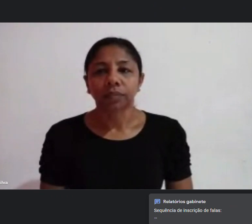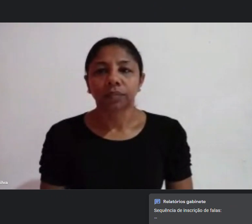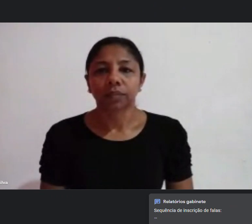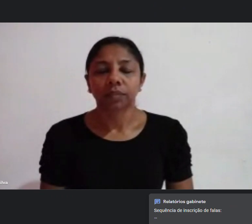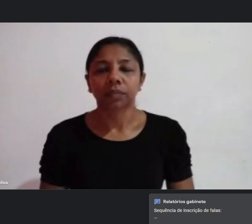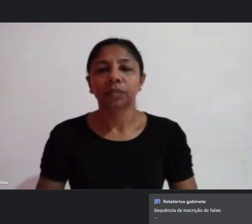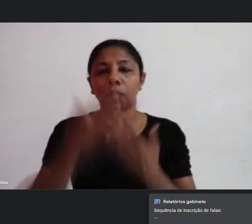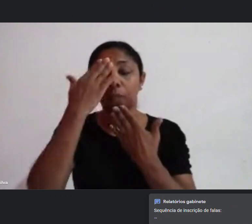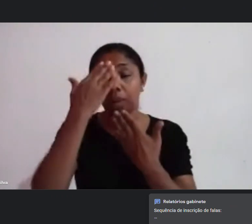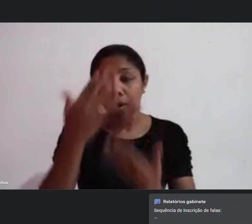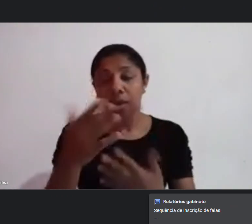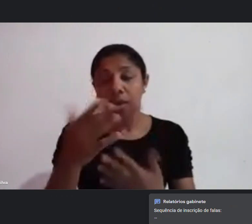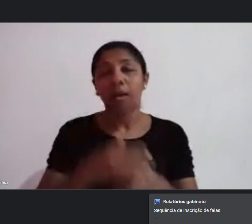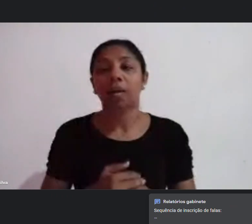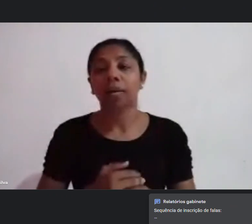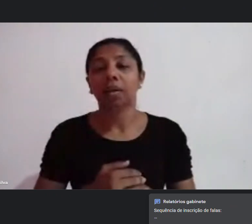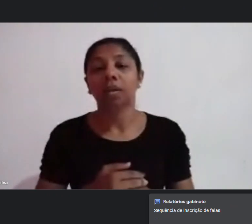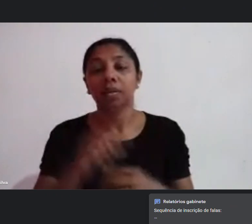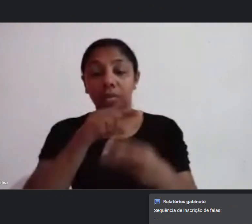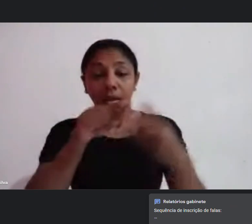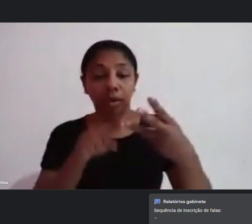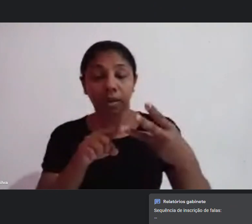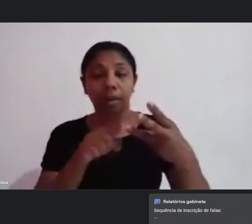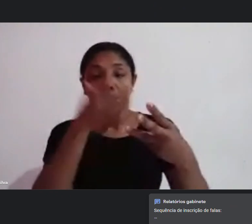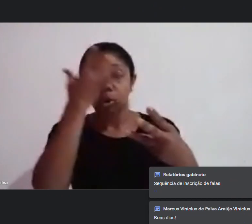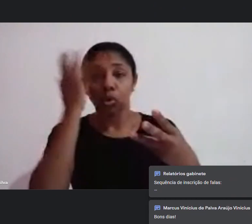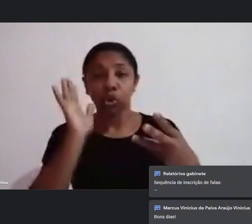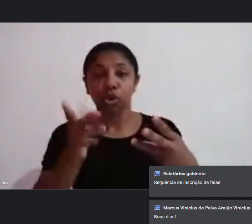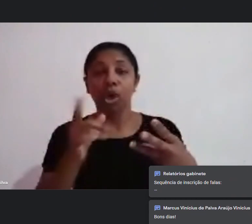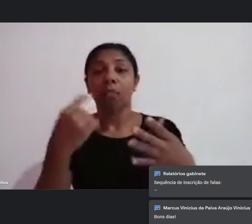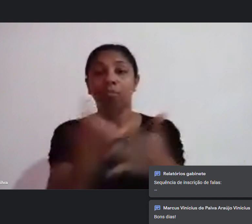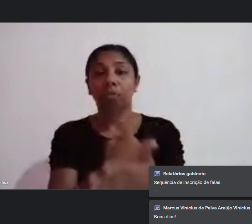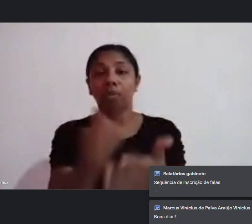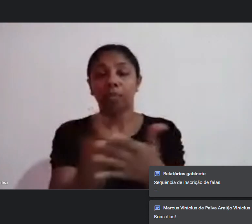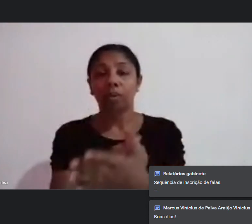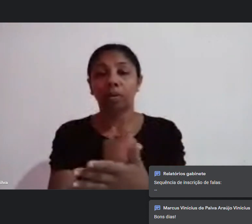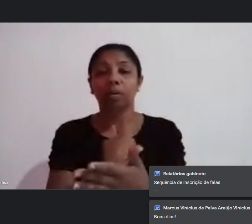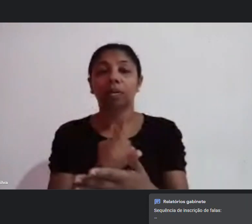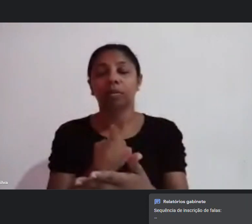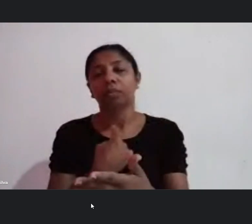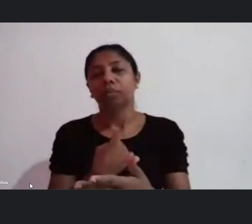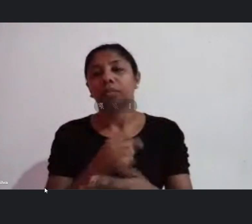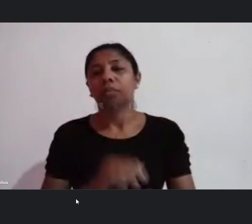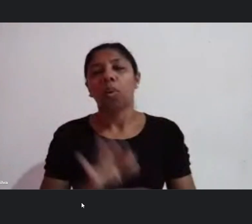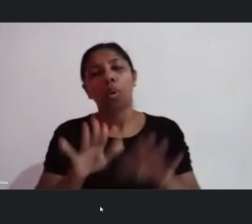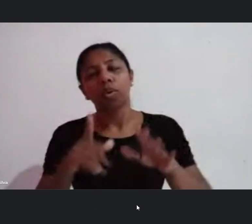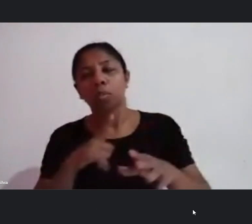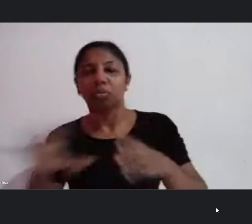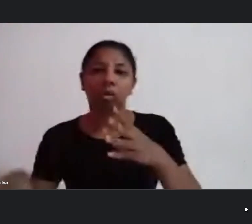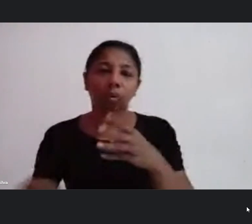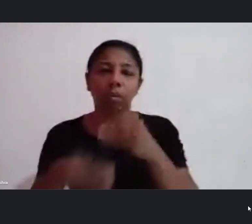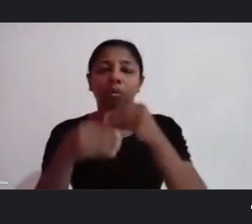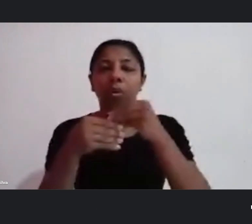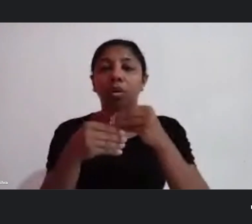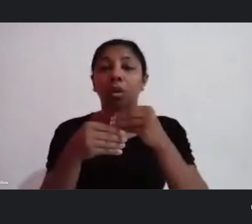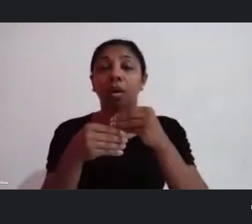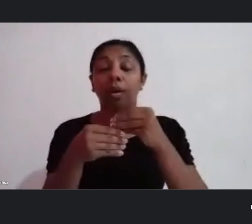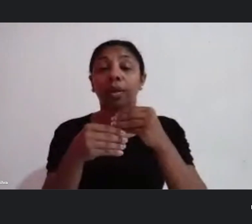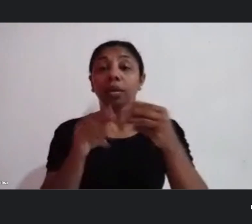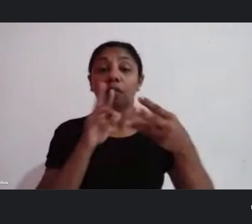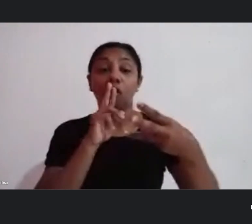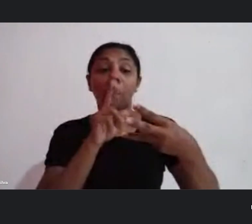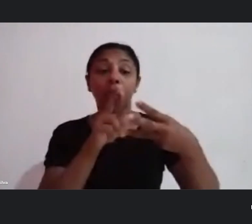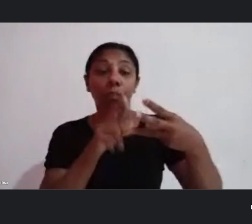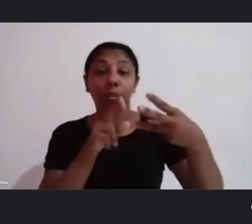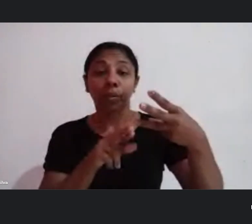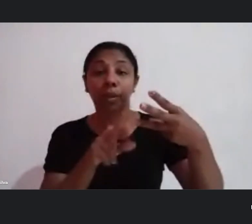essas três primeiras pessoas eu vou recomendo aqui qualquer coisa complementa também certo e aí eu vou responder esses três primeiros